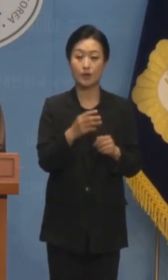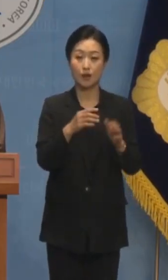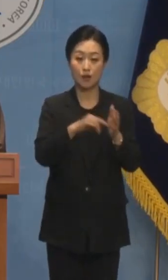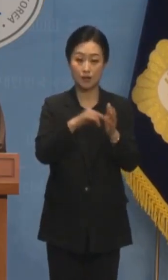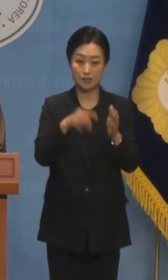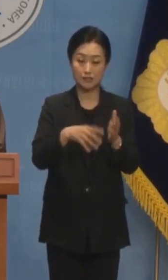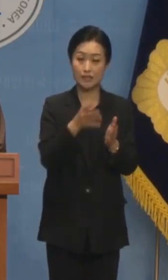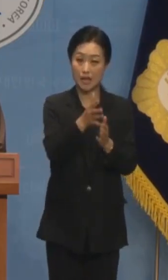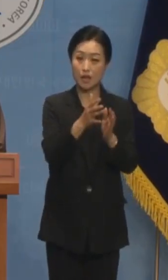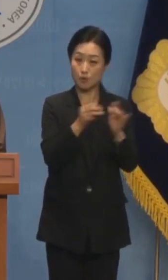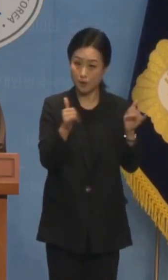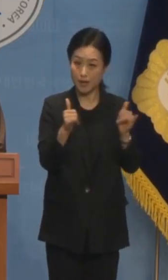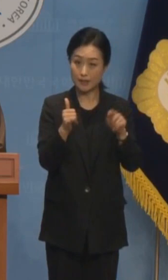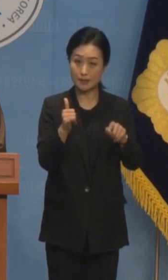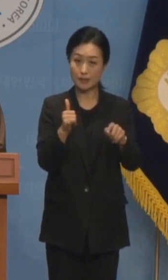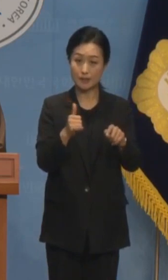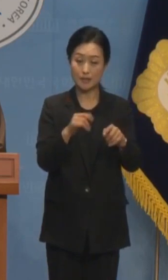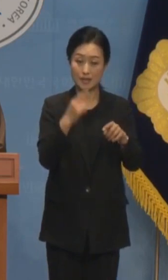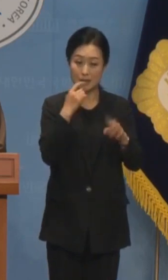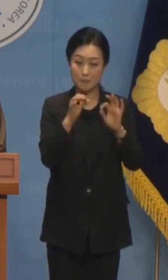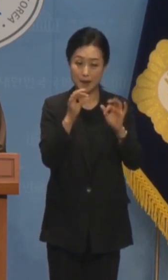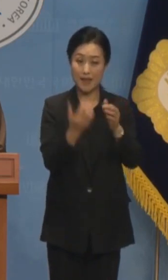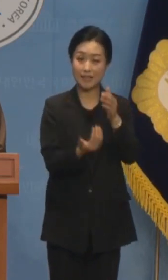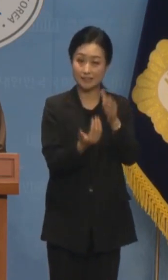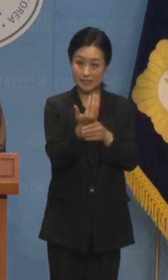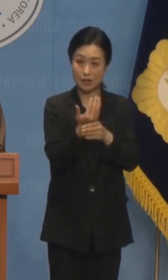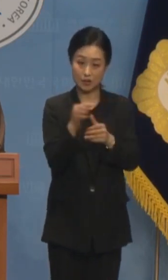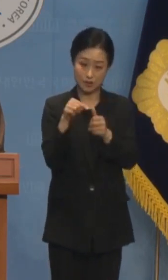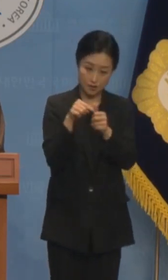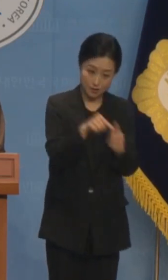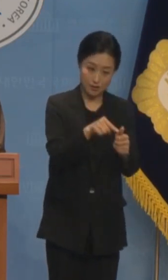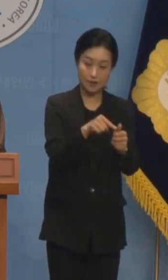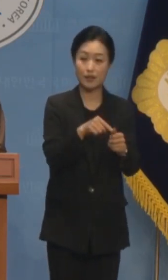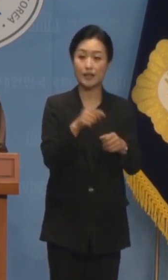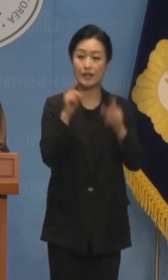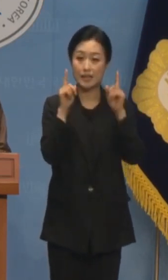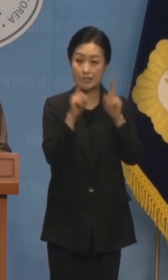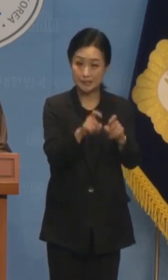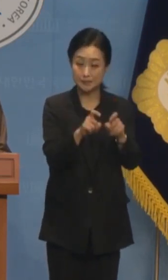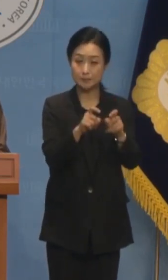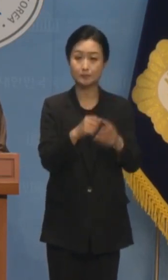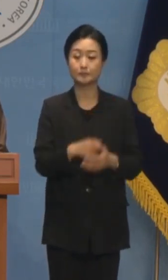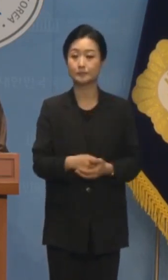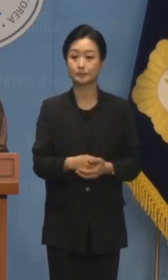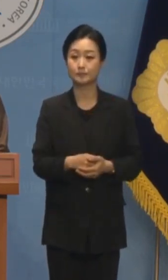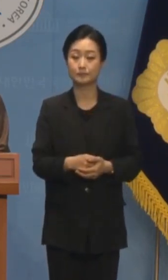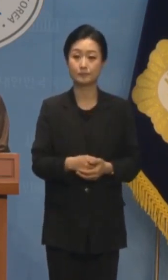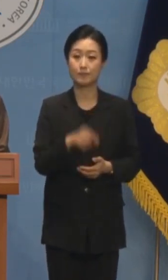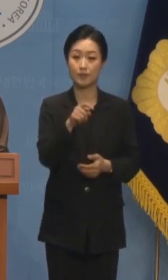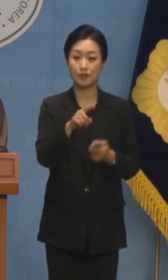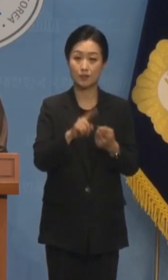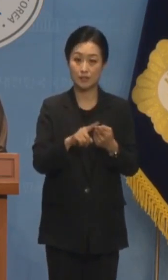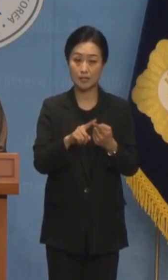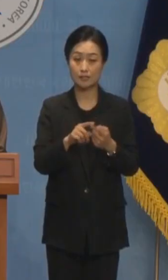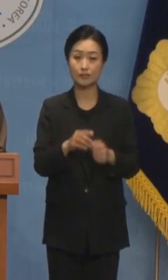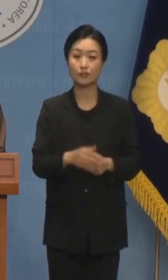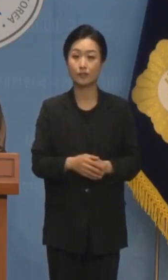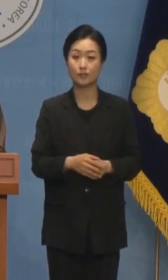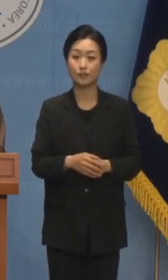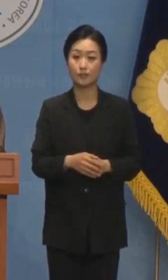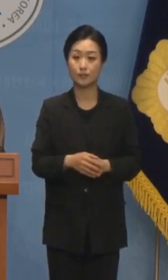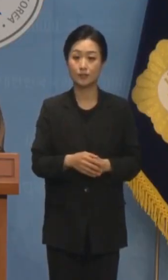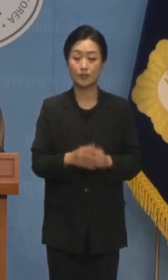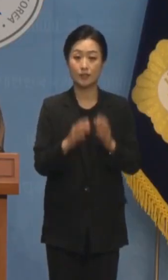불거진 22대 총선 개 다시 하겠습니다 명품 가방 수수와 국민 권익위 조사 외압